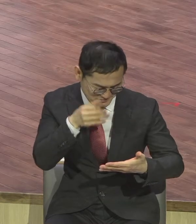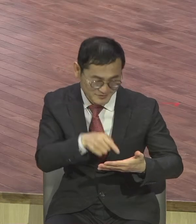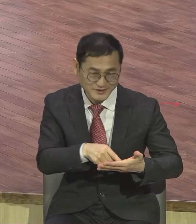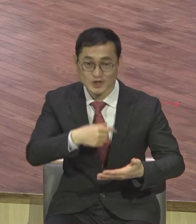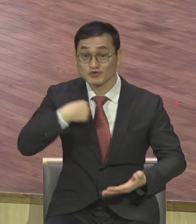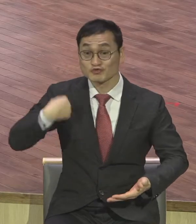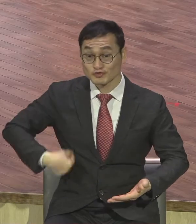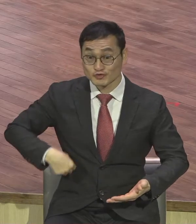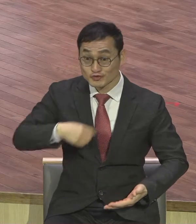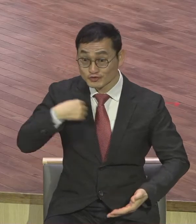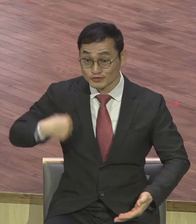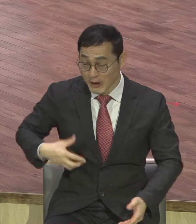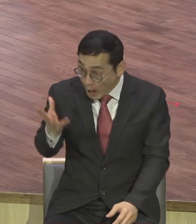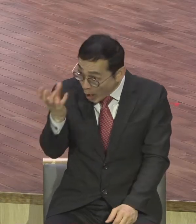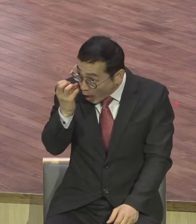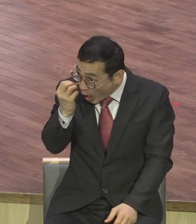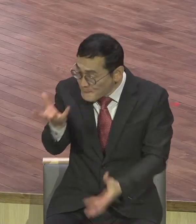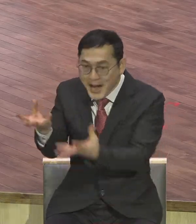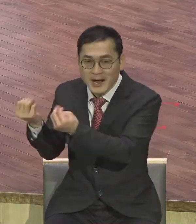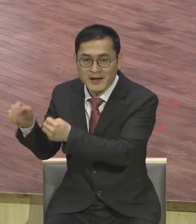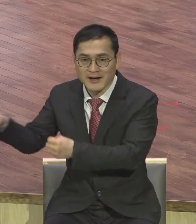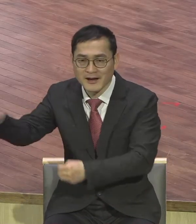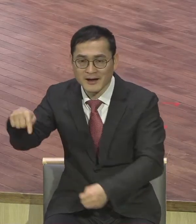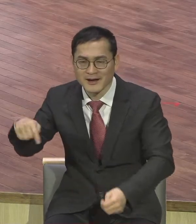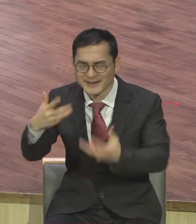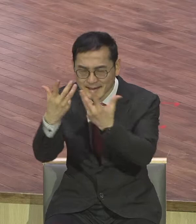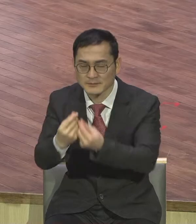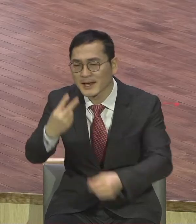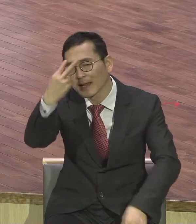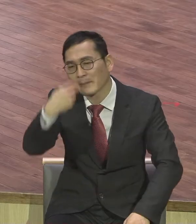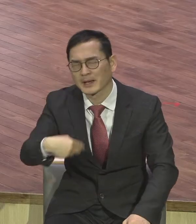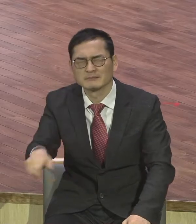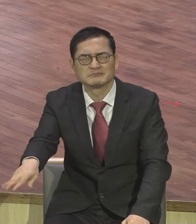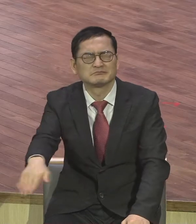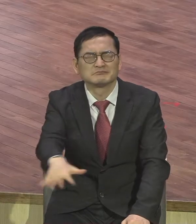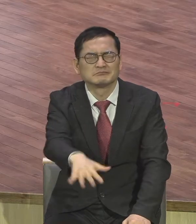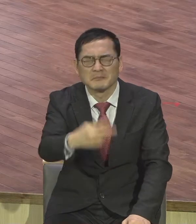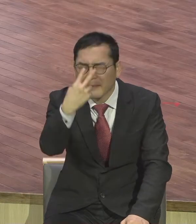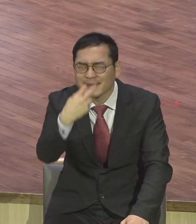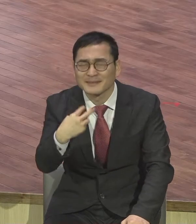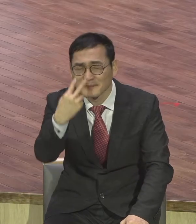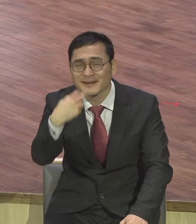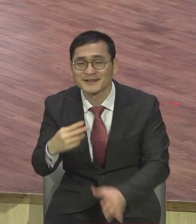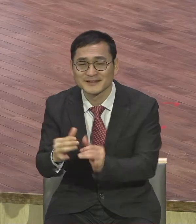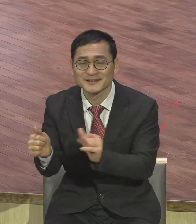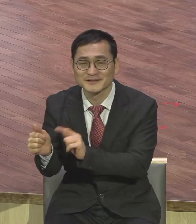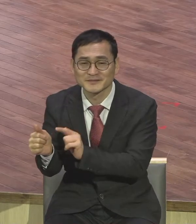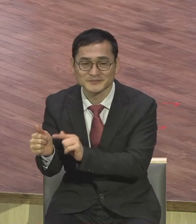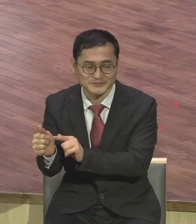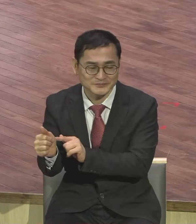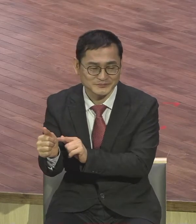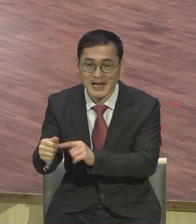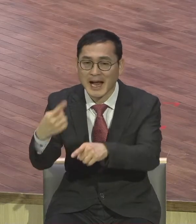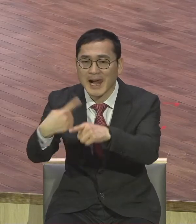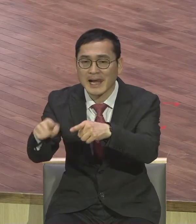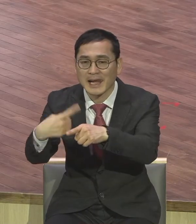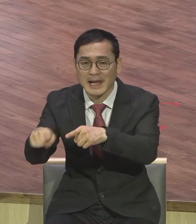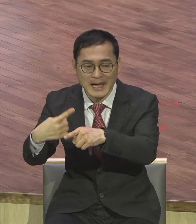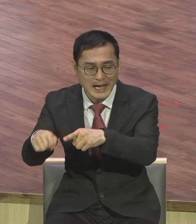많아요 맹인이야 맹인 앞으로 못 보는 맹인이에요 맹인인데 이 칼을 가지고 요리